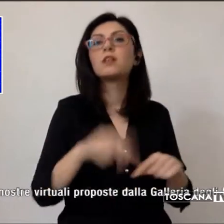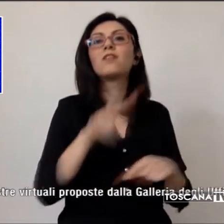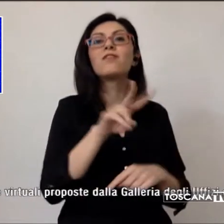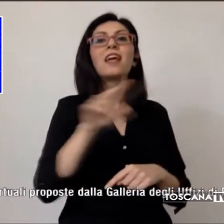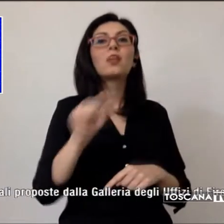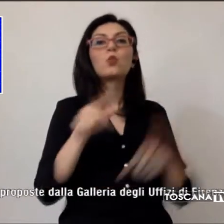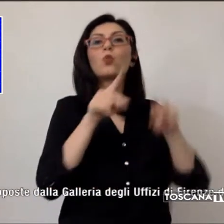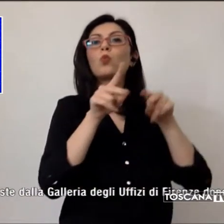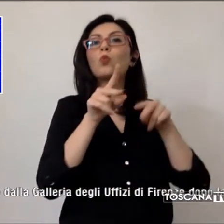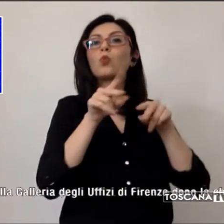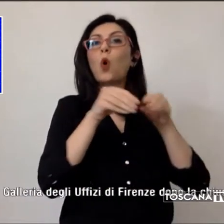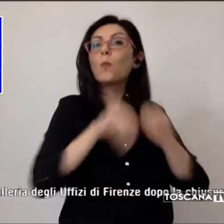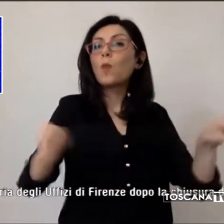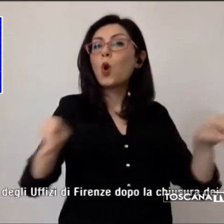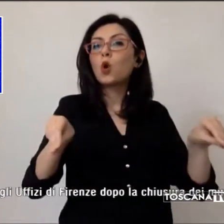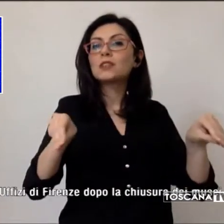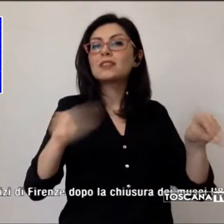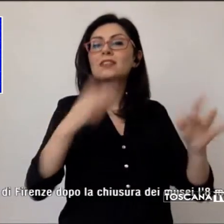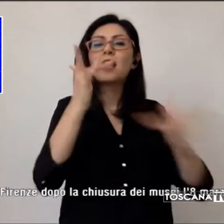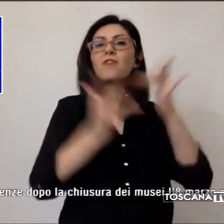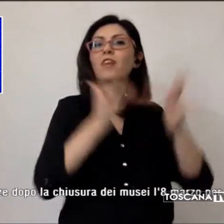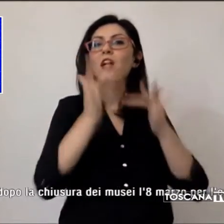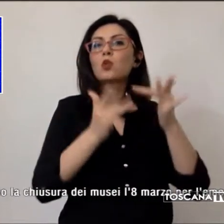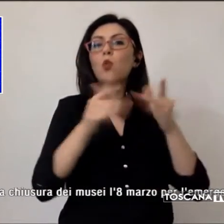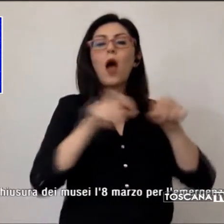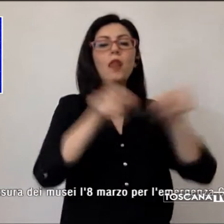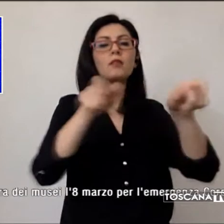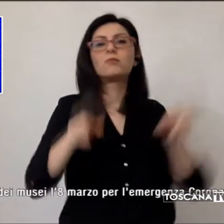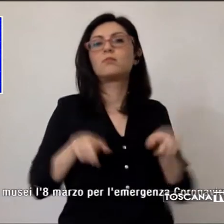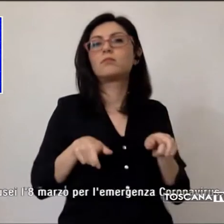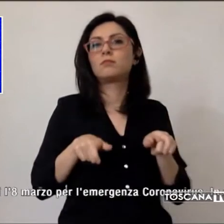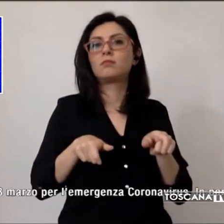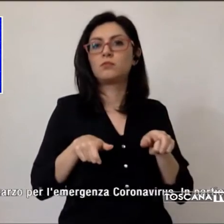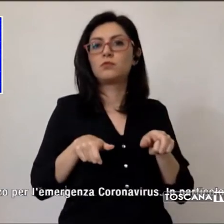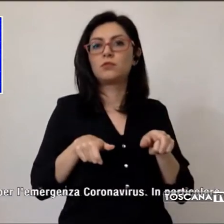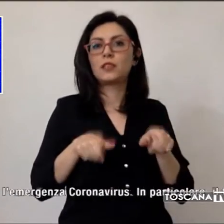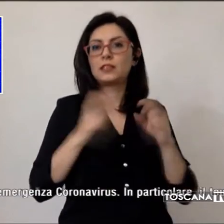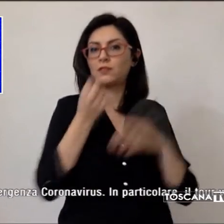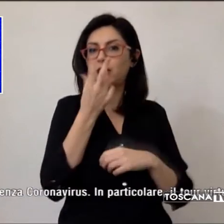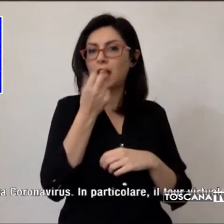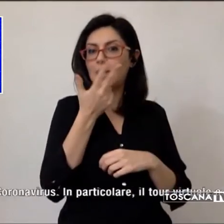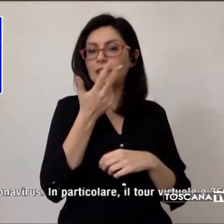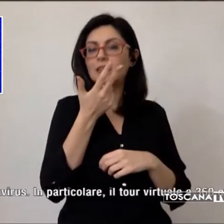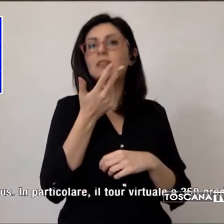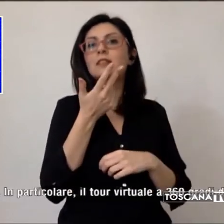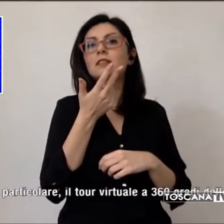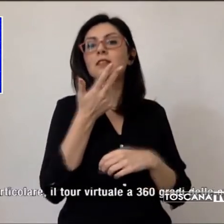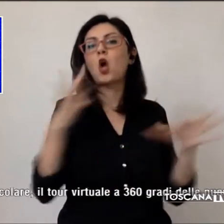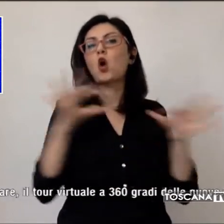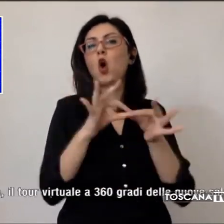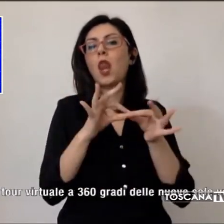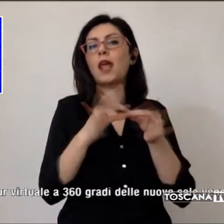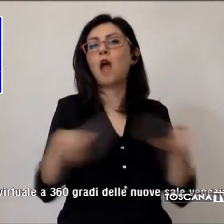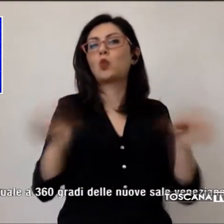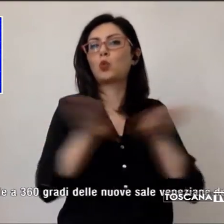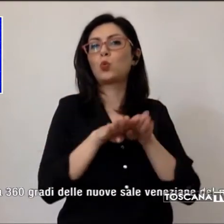virtuali proposte dalla Galleria degli Uffizi di Firenze dopo la chiusura dei musei l'8 marzo per l